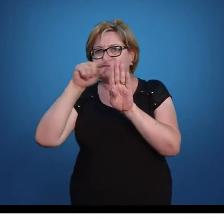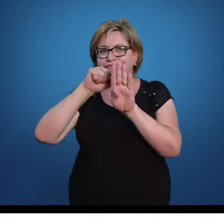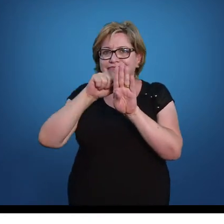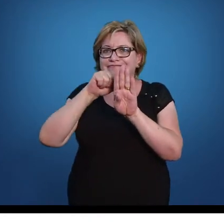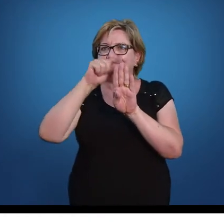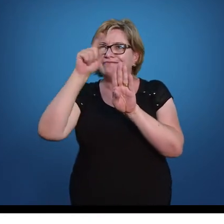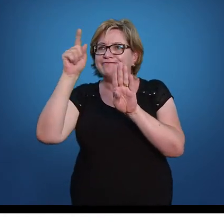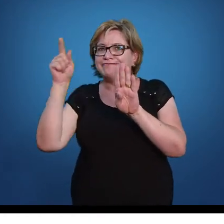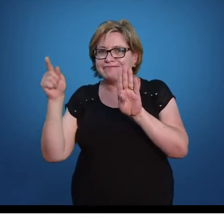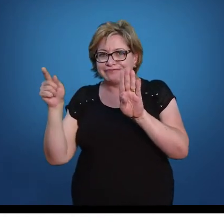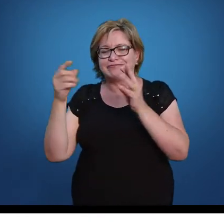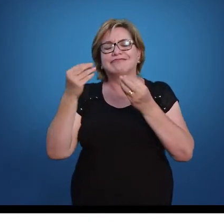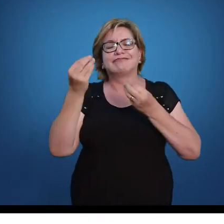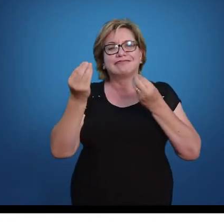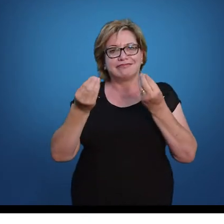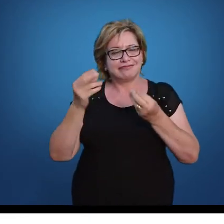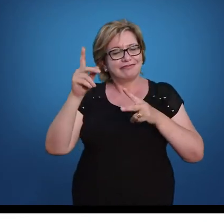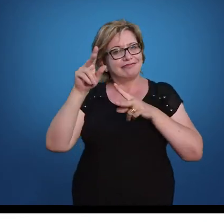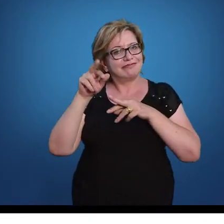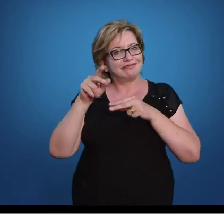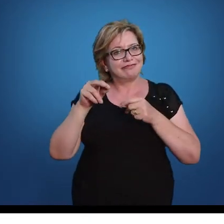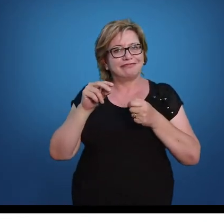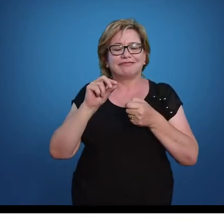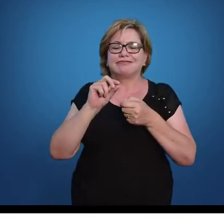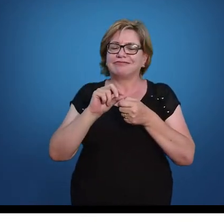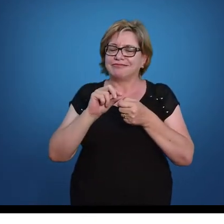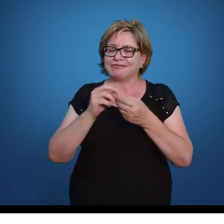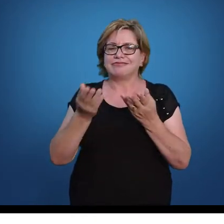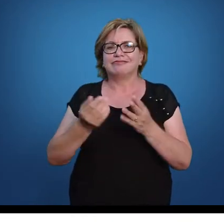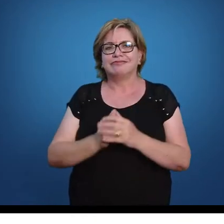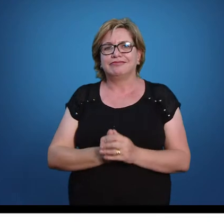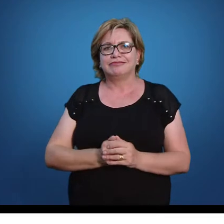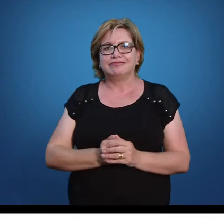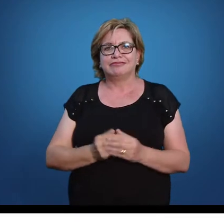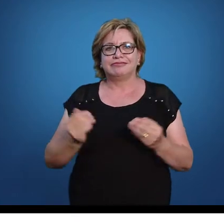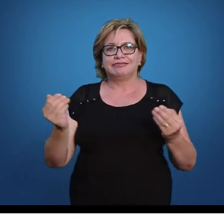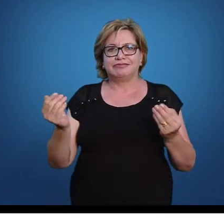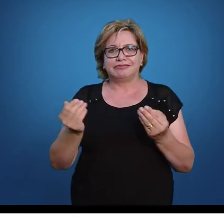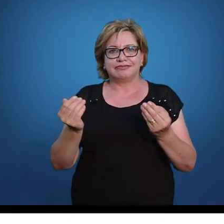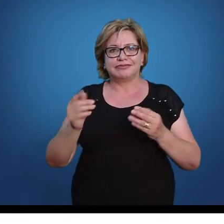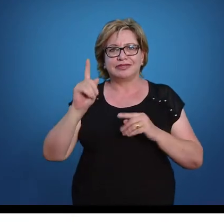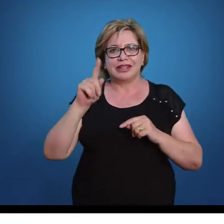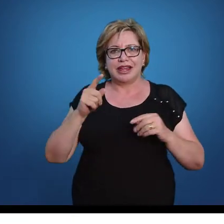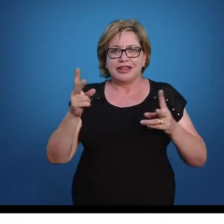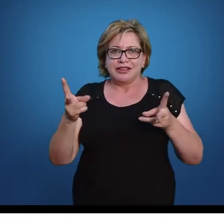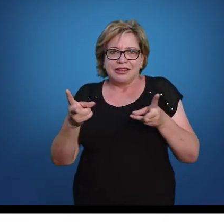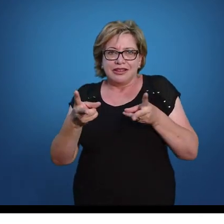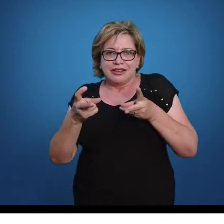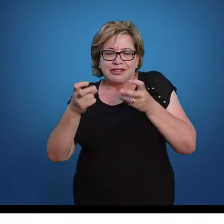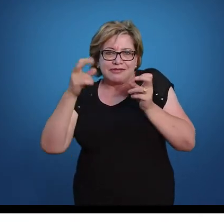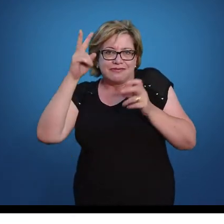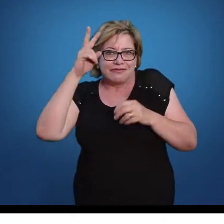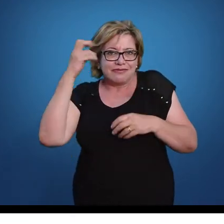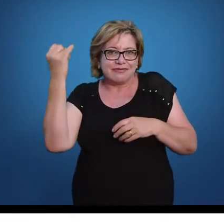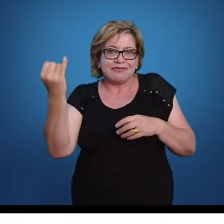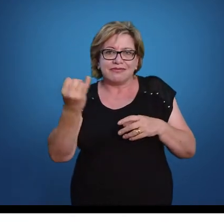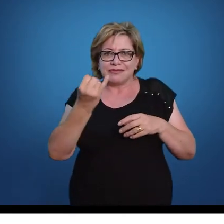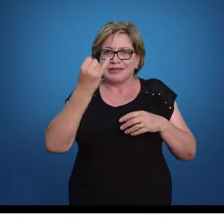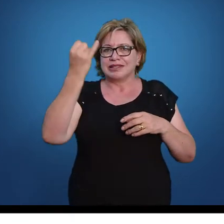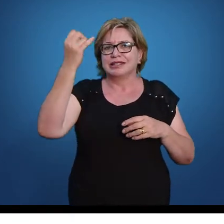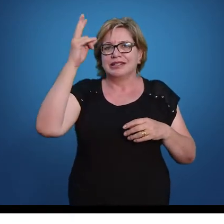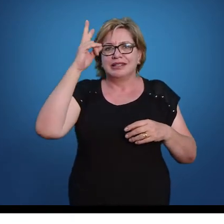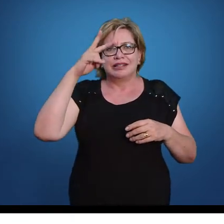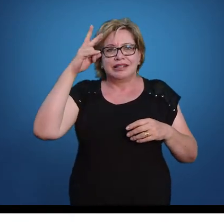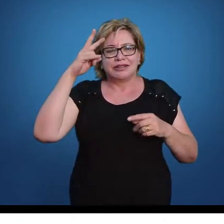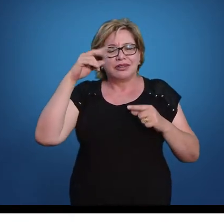b por a e b por b. Aqui já é interessante a gente ir lembrando, se alguém tiver alguma